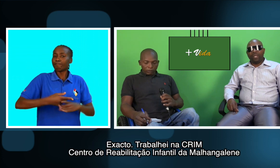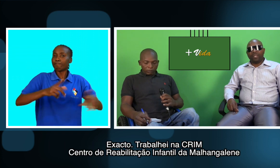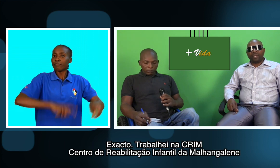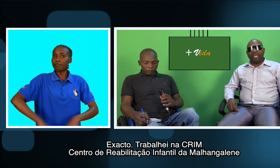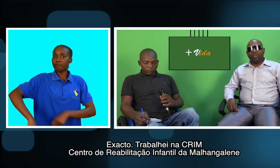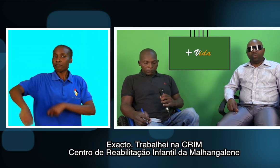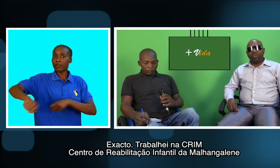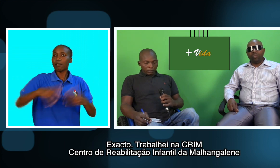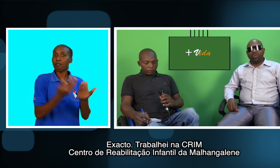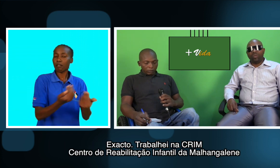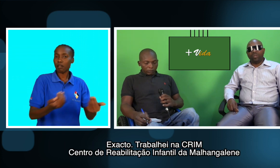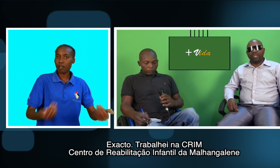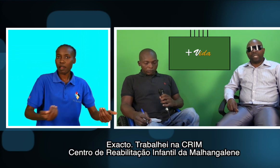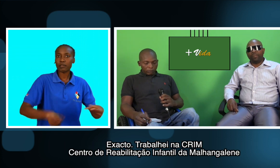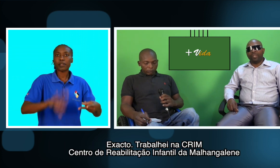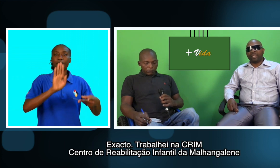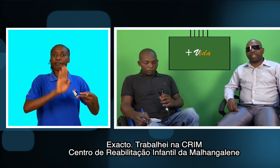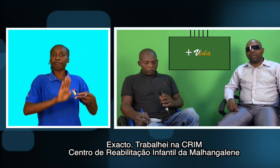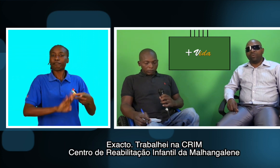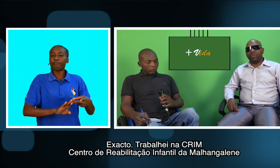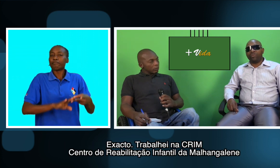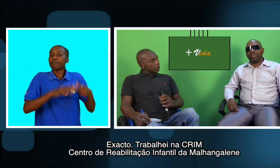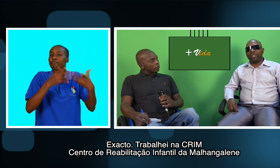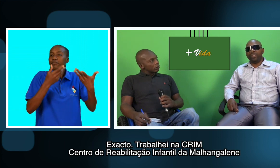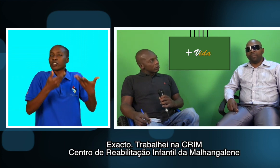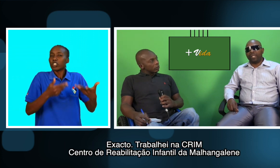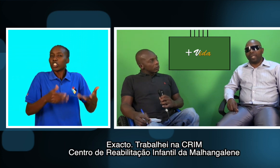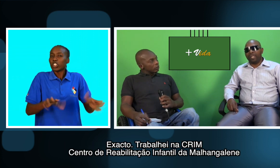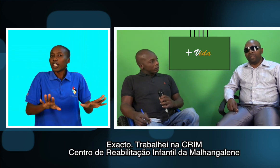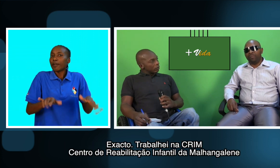Centro de Rehabilitação Infantil da Marilangalene.